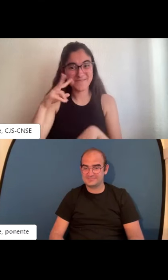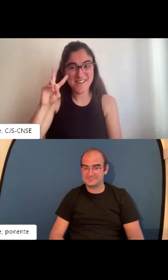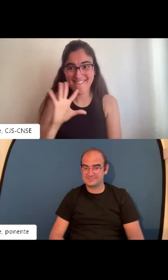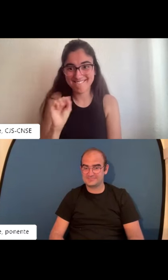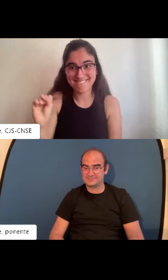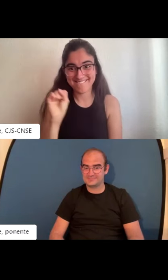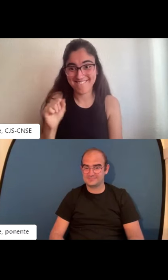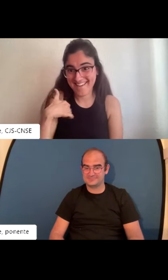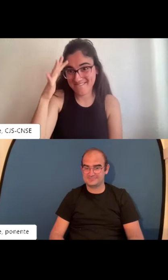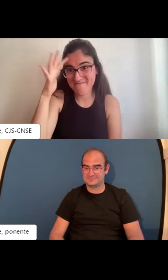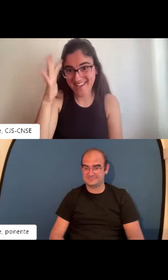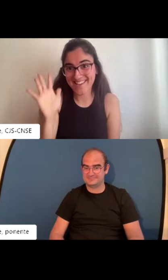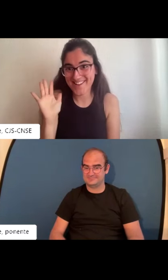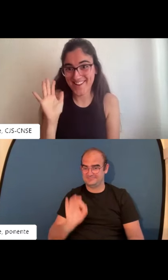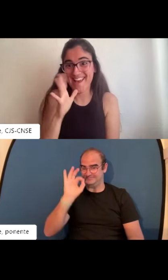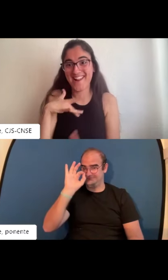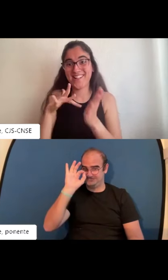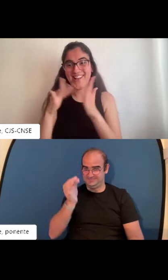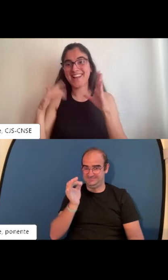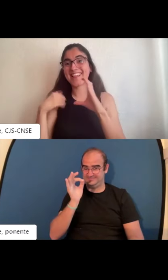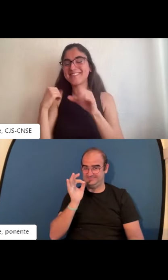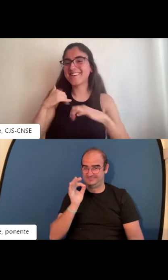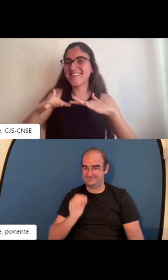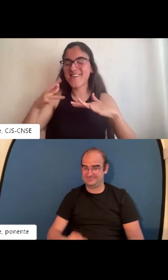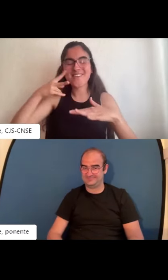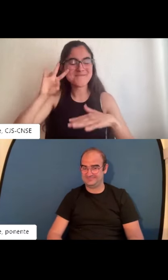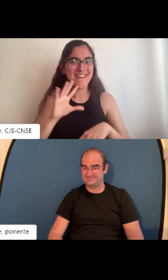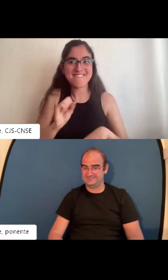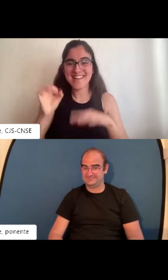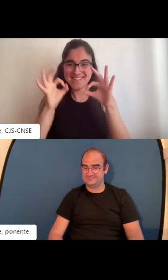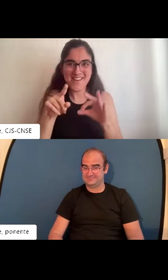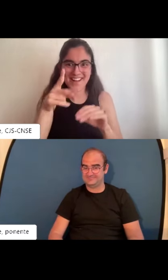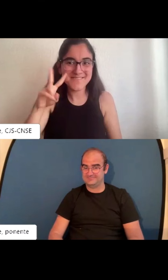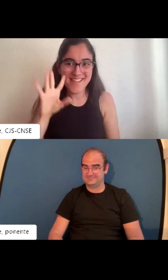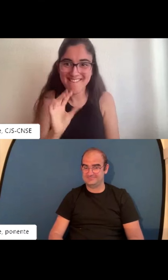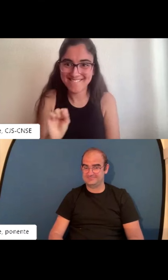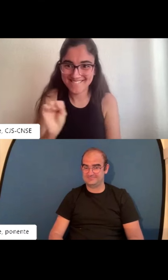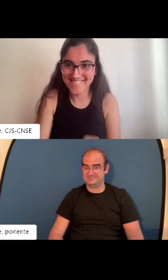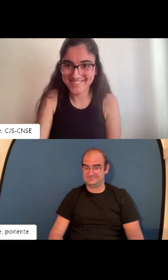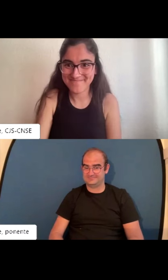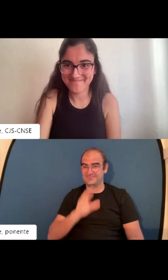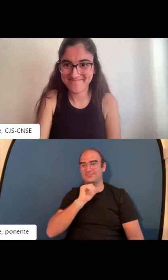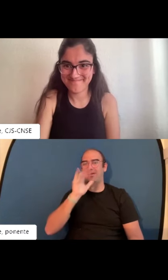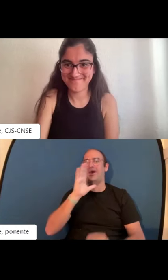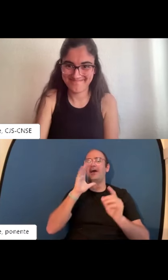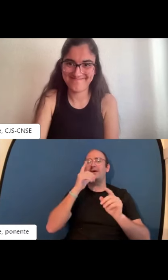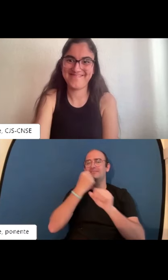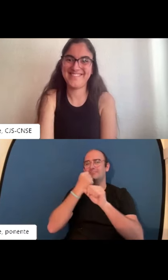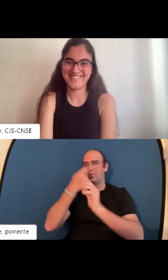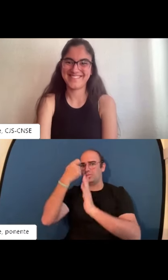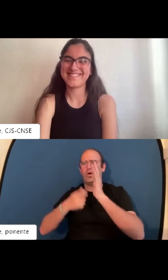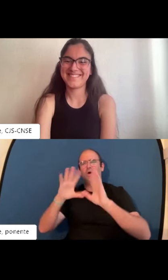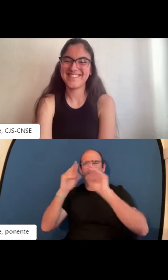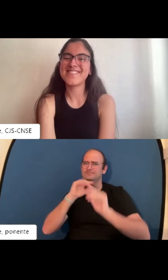Me imagino que la CJS fue una experiencia maravillosa para ti, ¿verdad? Porque es verdad que todos los CJS